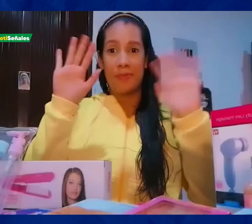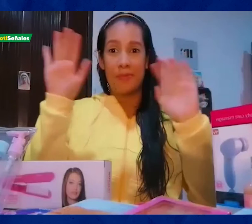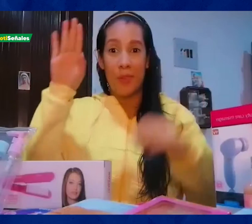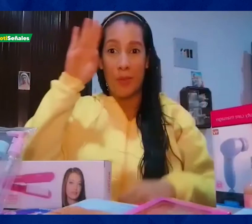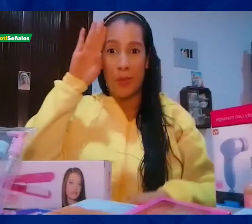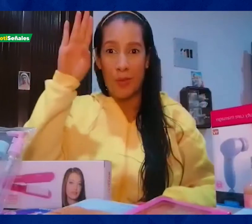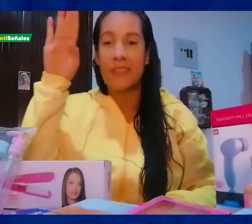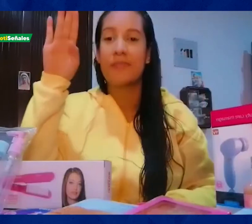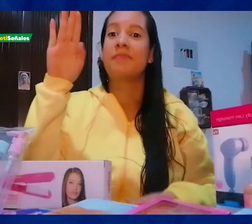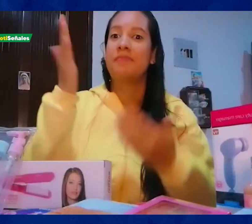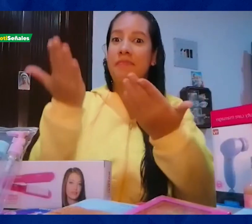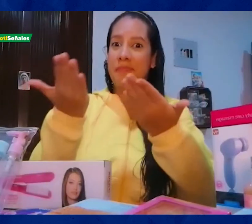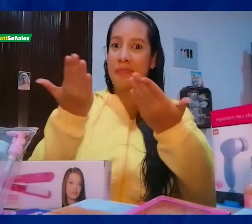Hola, bienvenidos.